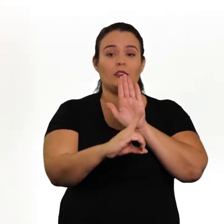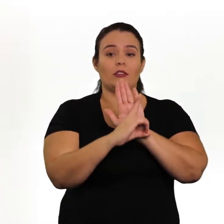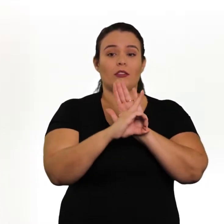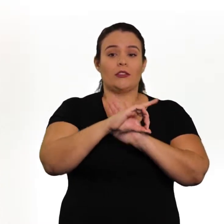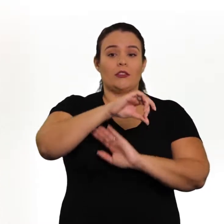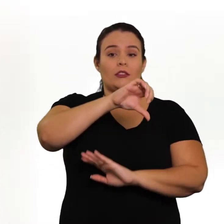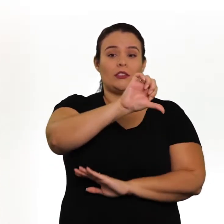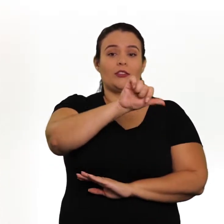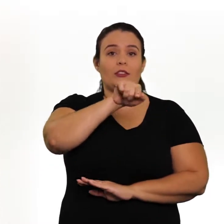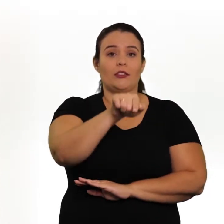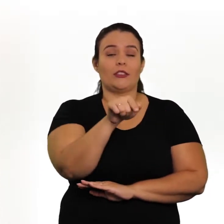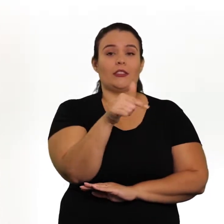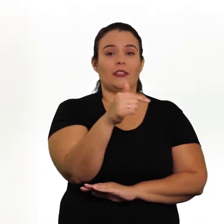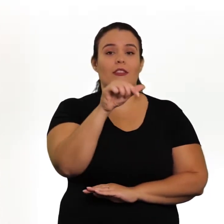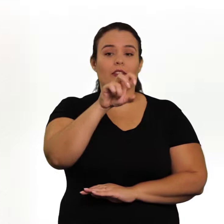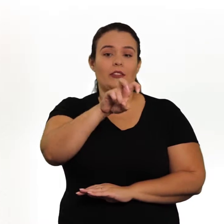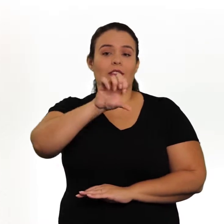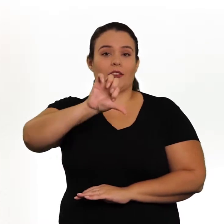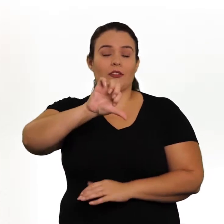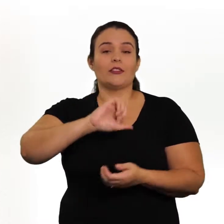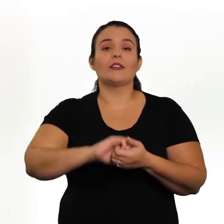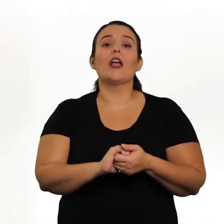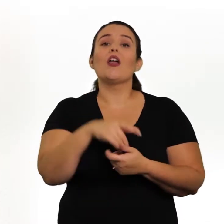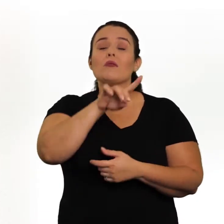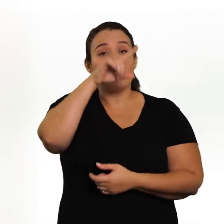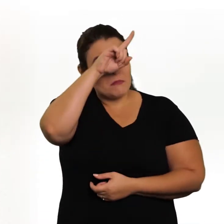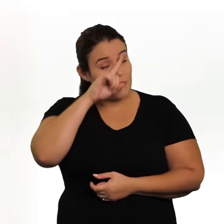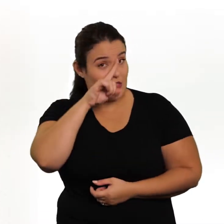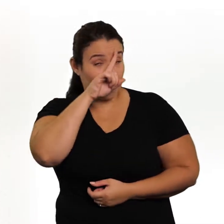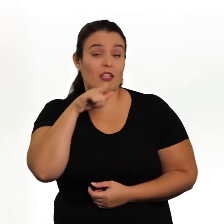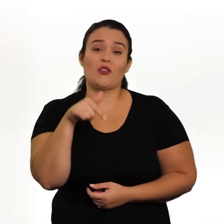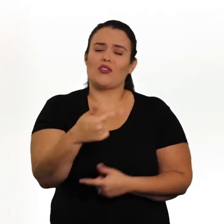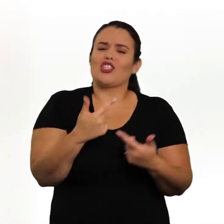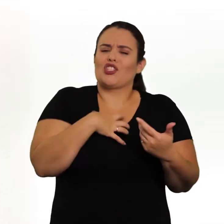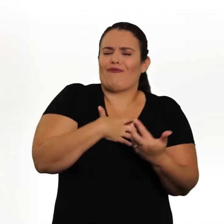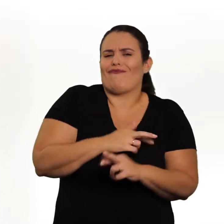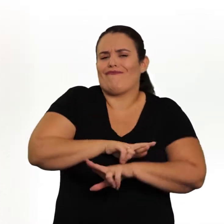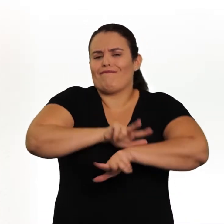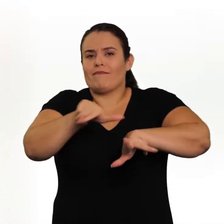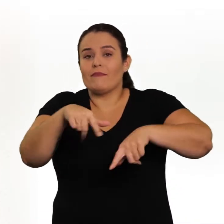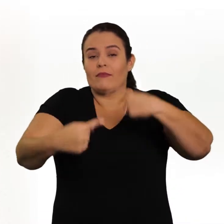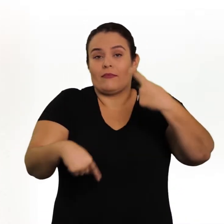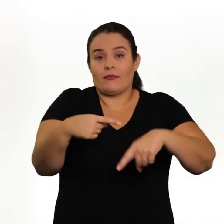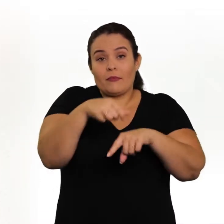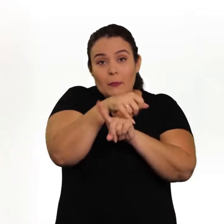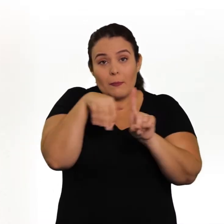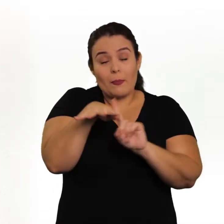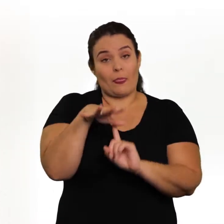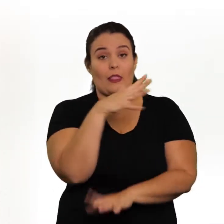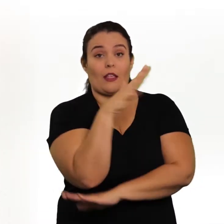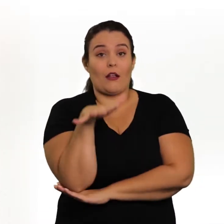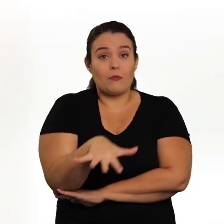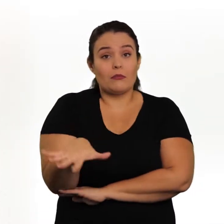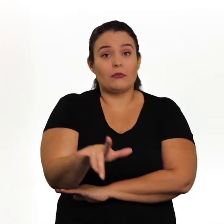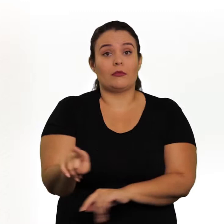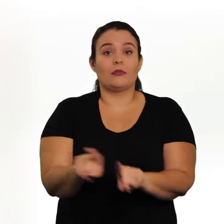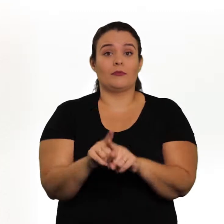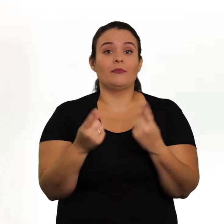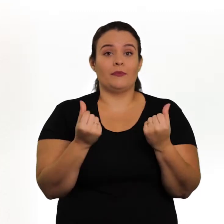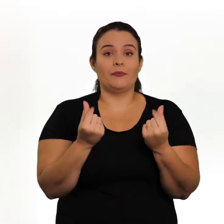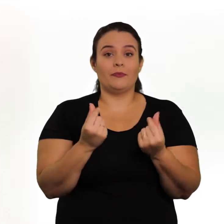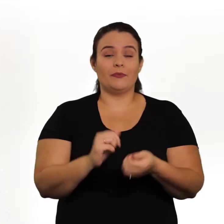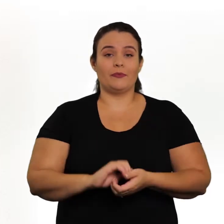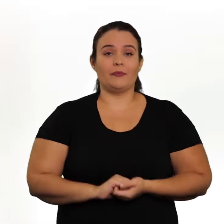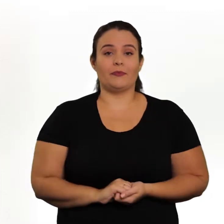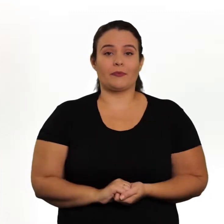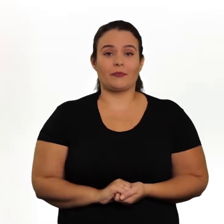traz mais riscos para a democracia brasileira do que se imagina, colocando em perigo várias instâncias e políticas sociais, ambientais